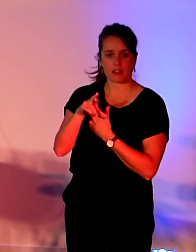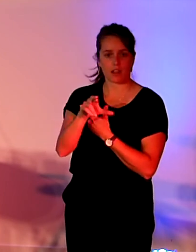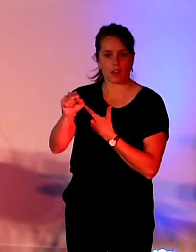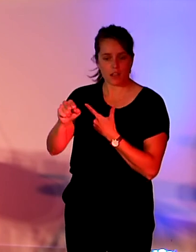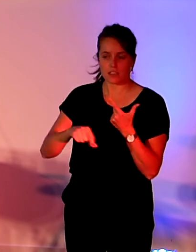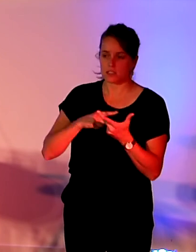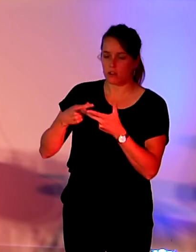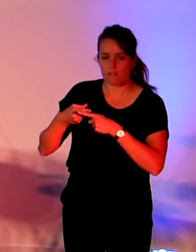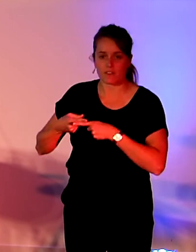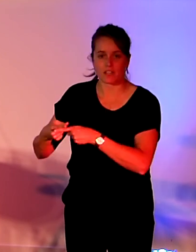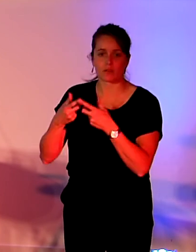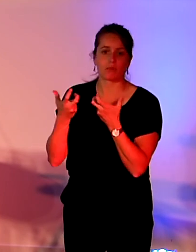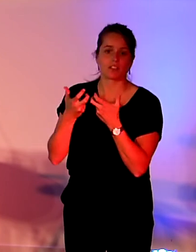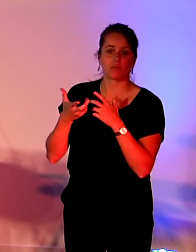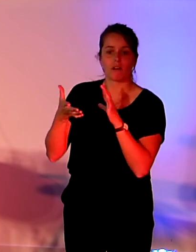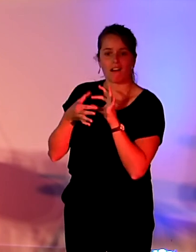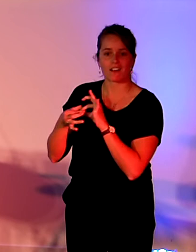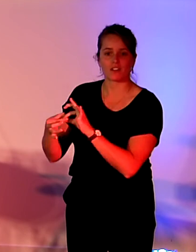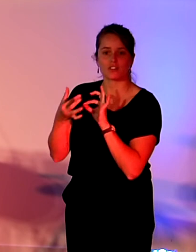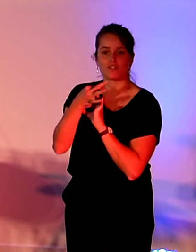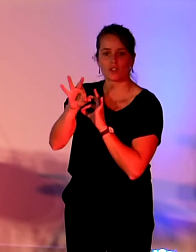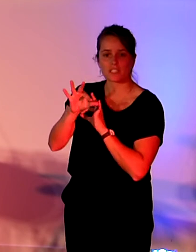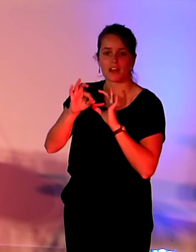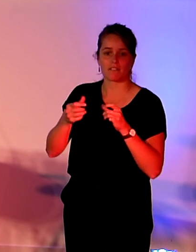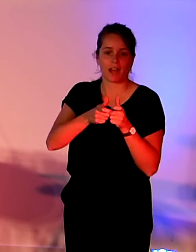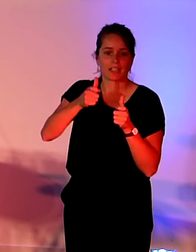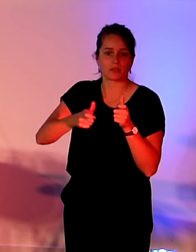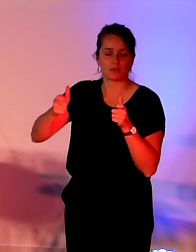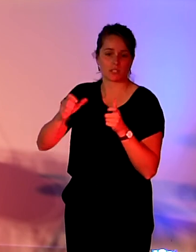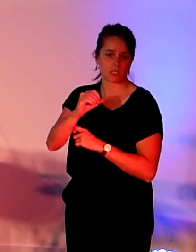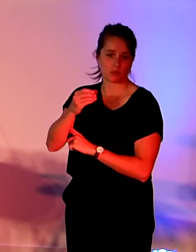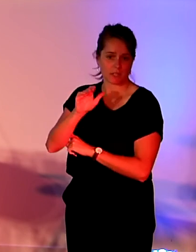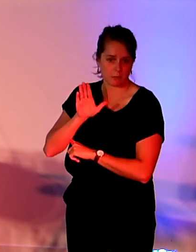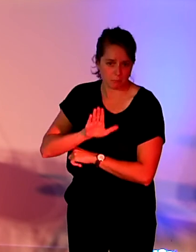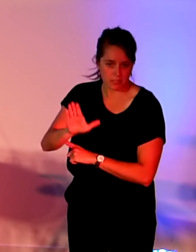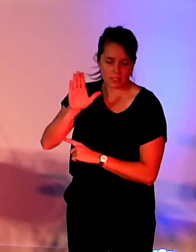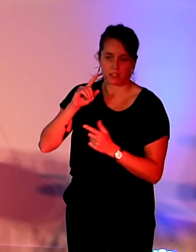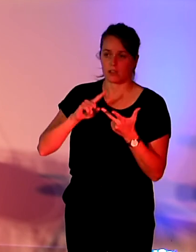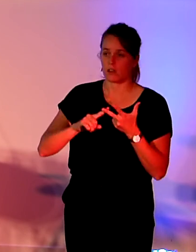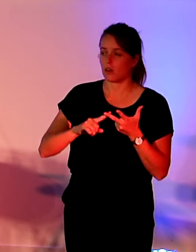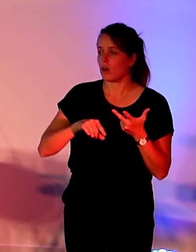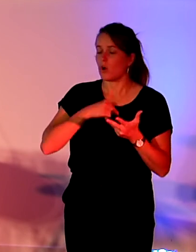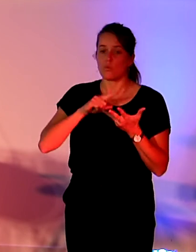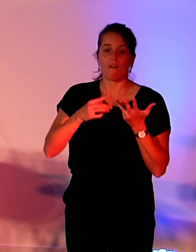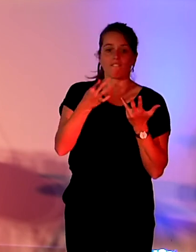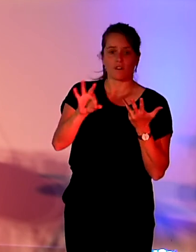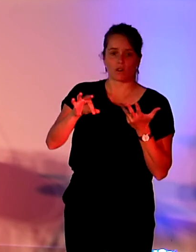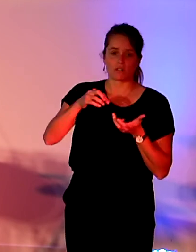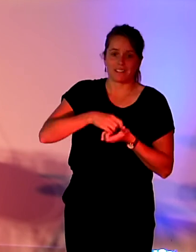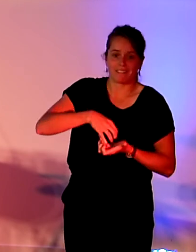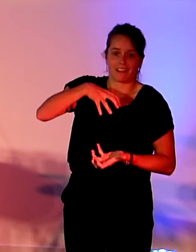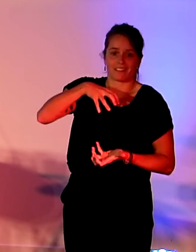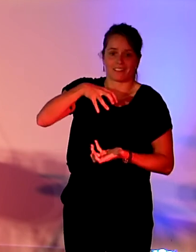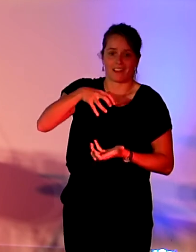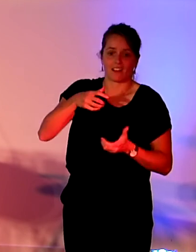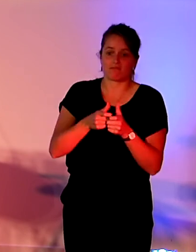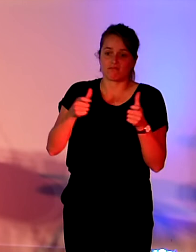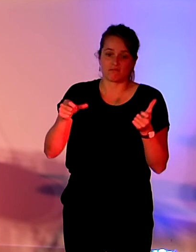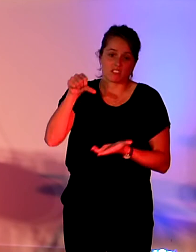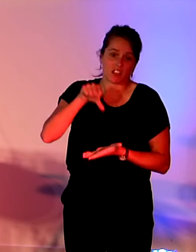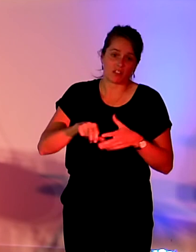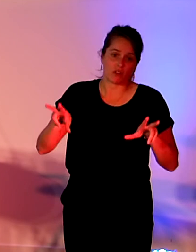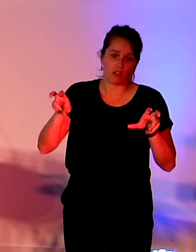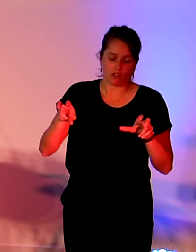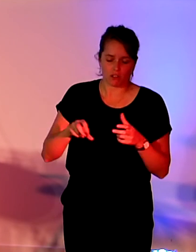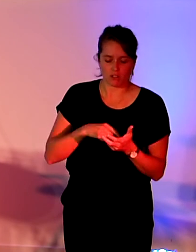comme l'Alliance française des industries du numérique ou encore France Data Center et d'autres associations